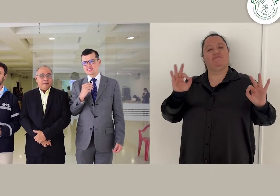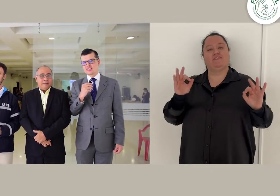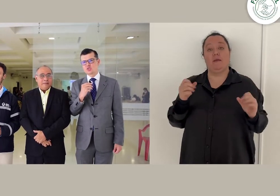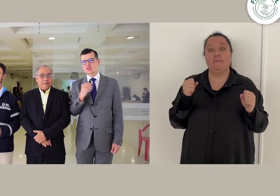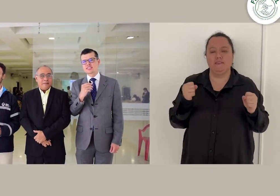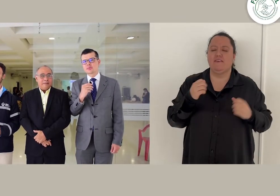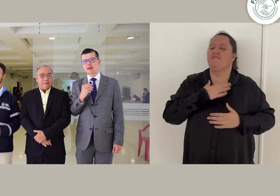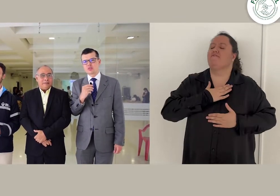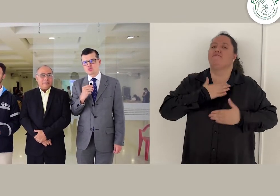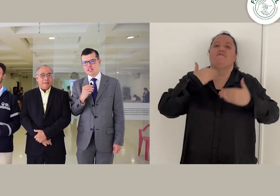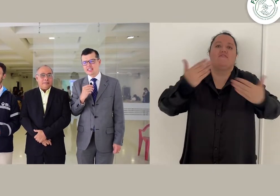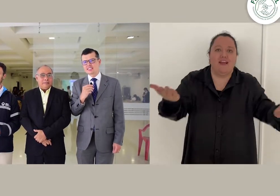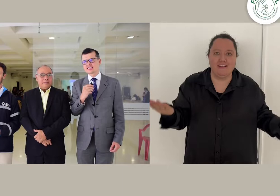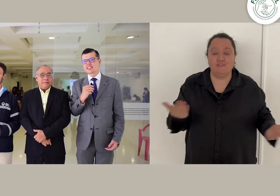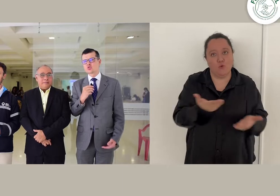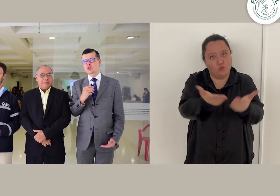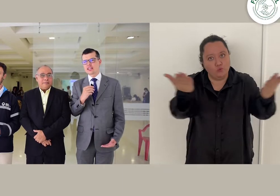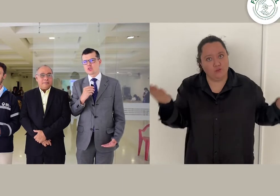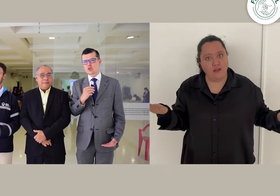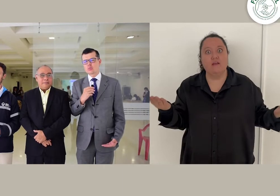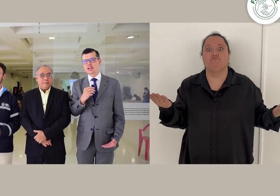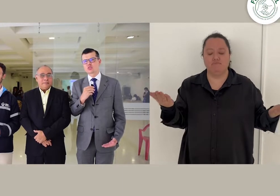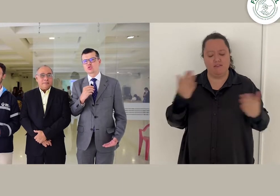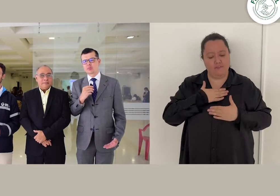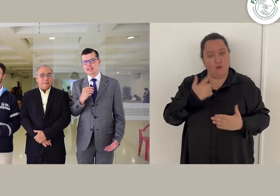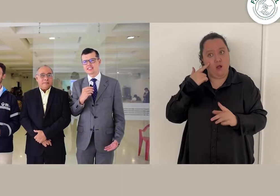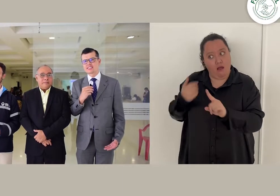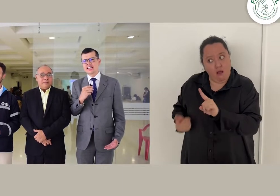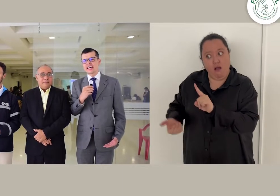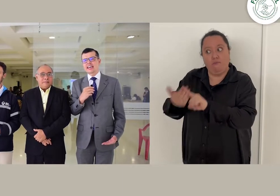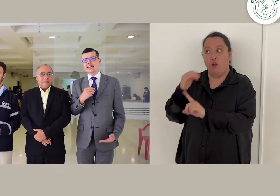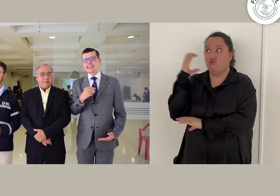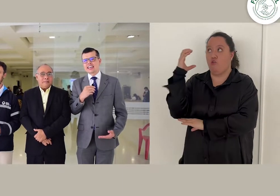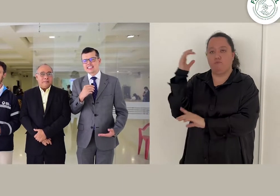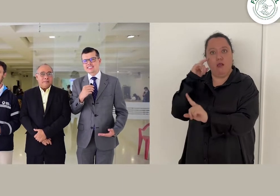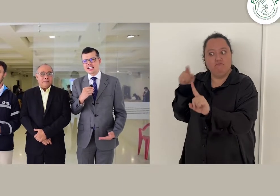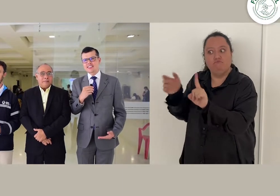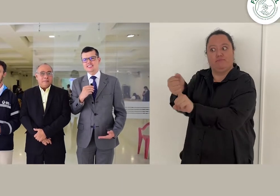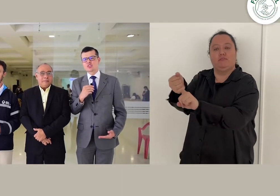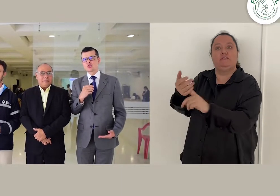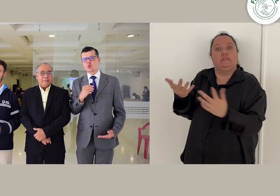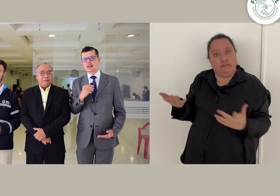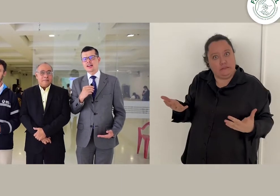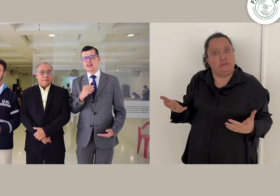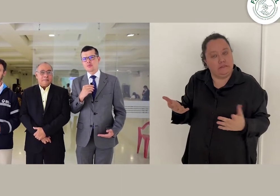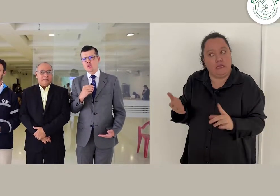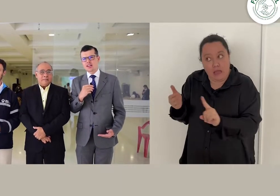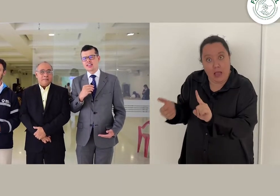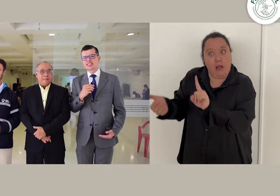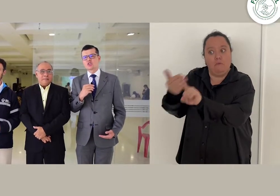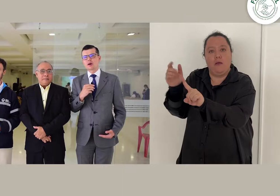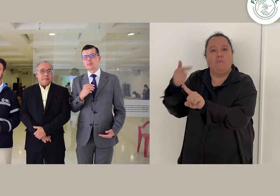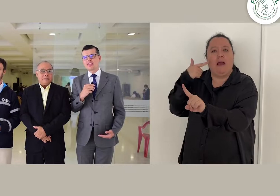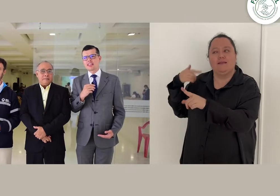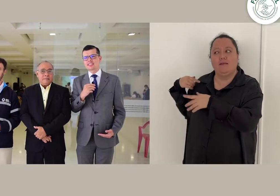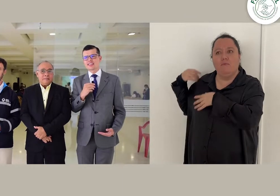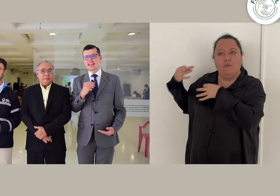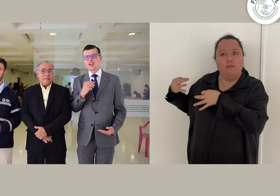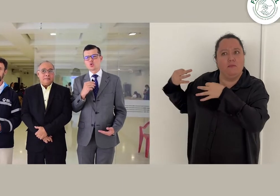felicitaciones para ustedes. Este es un gran logro para nuestro país que estaba sin duda en mora de tomar medidas de